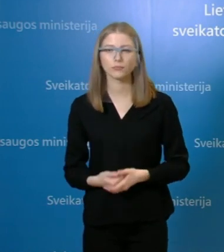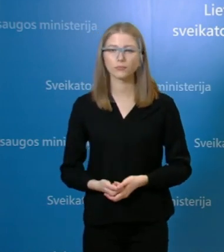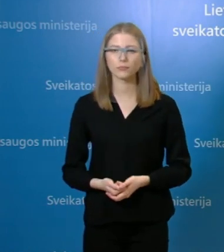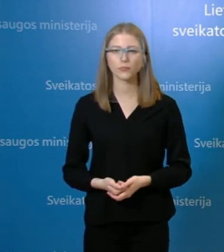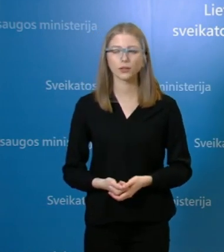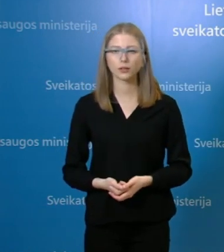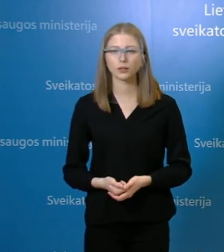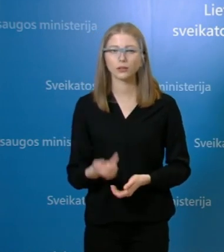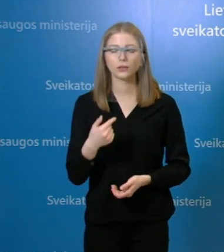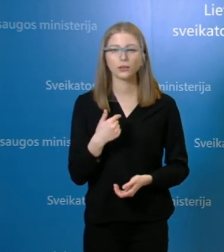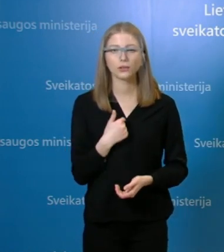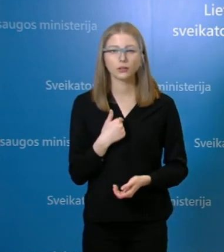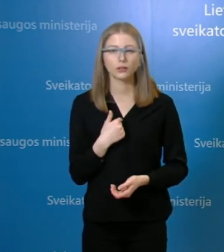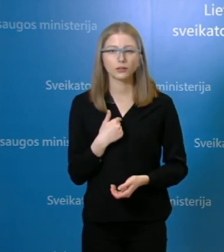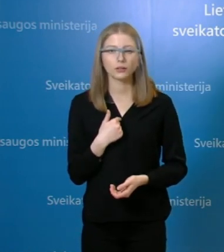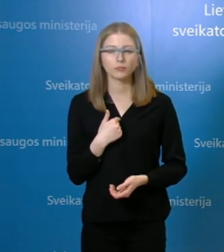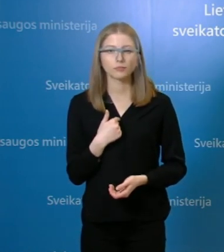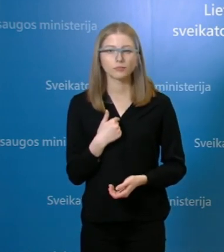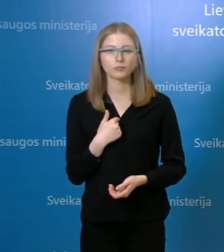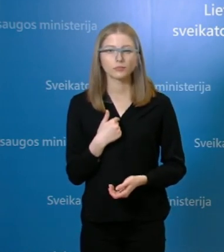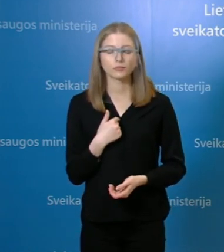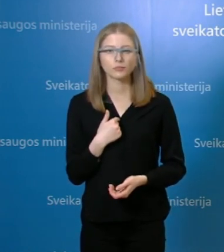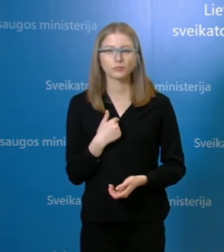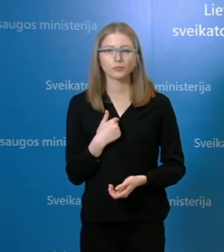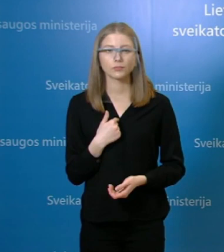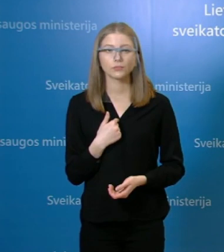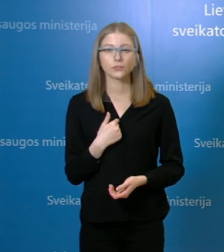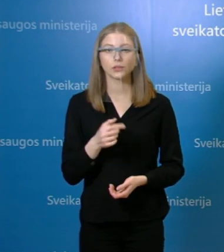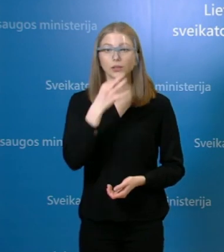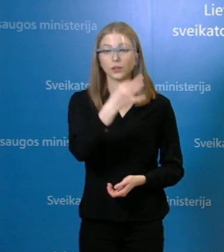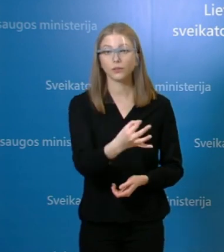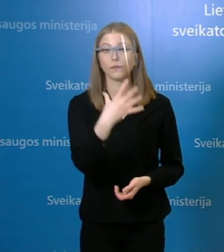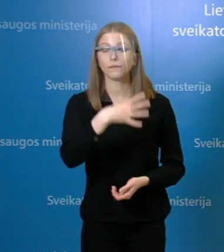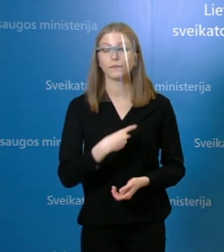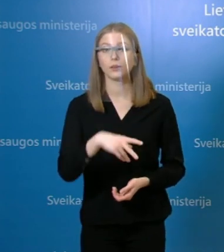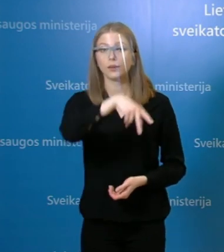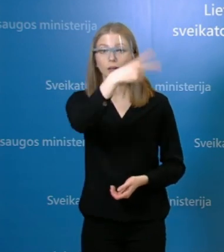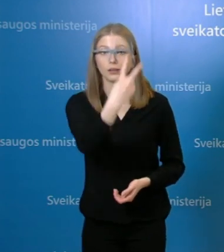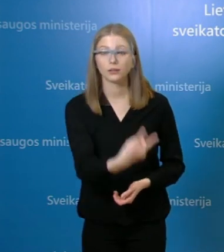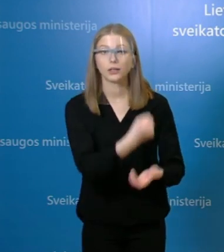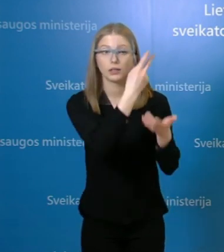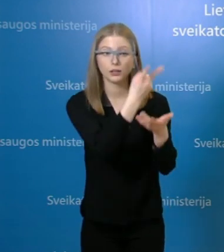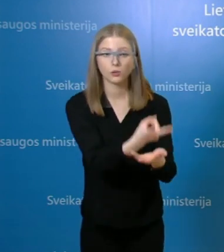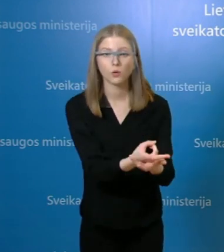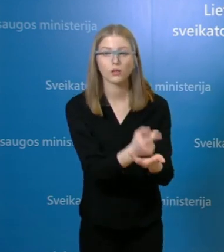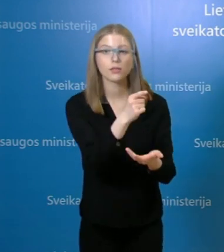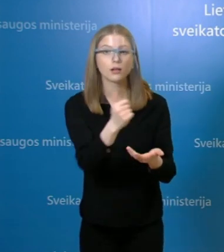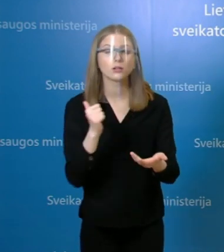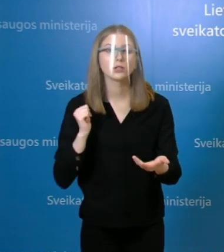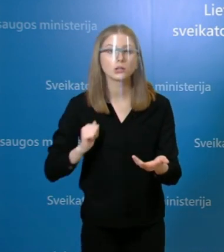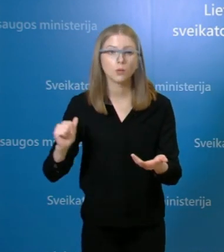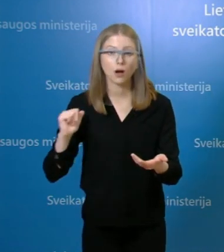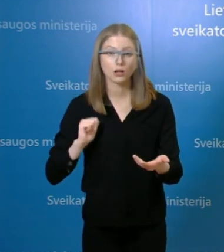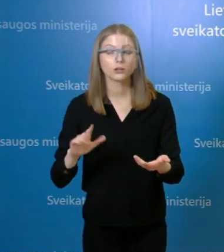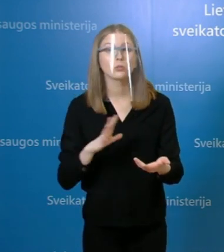kalbėdama apie vietas, kurios yra susijusios su židiniu Vilniaus miesto klinikiniai lygonėje, aš pabrėžiu, kad žmonės buvo savo laikį